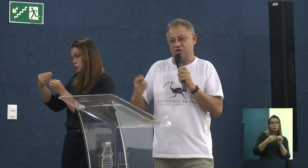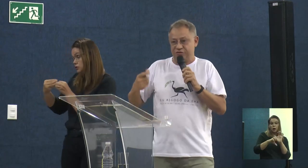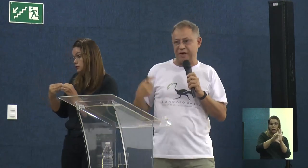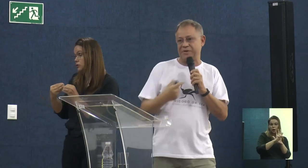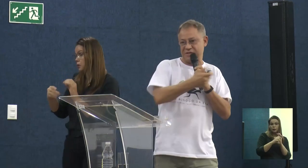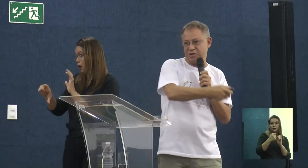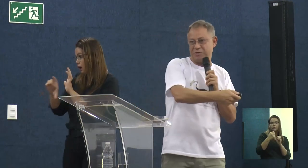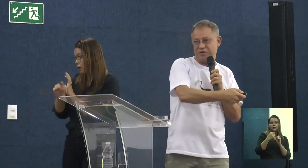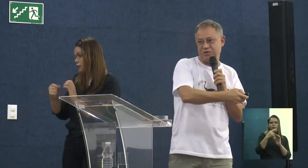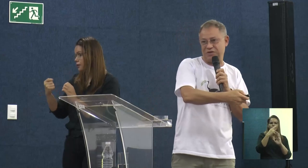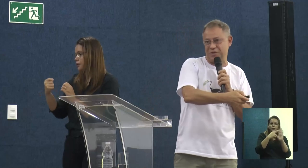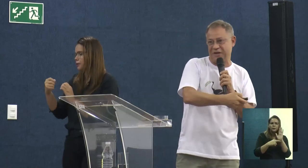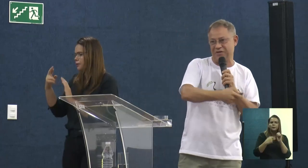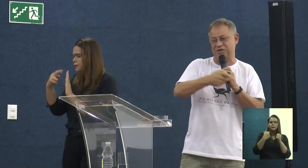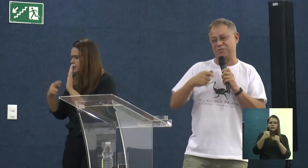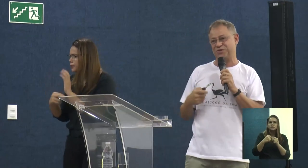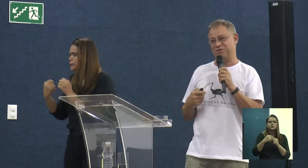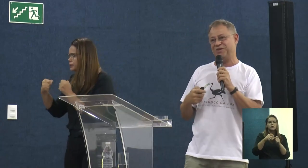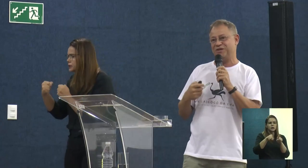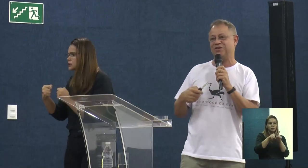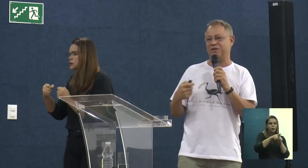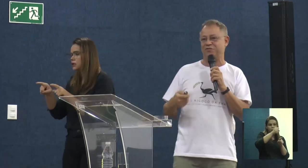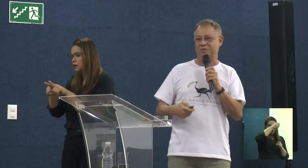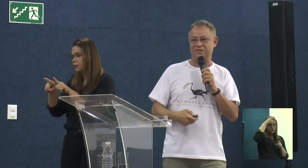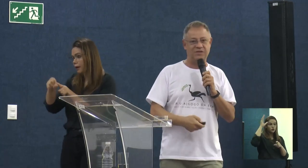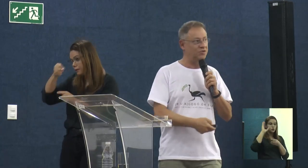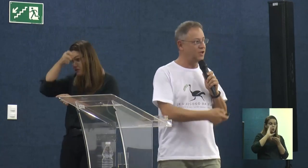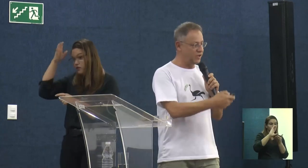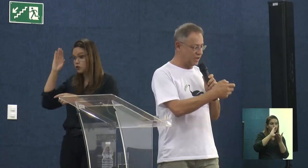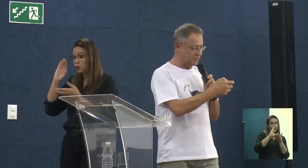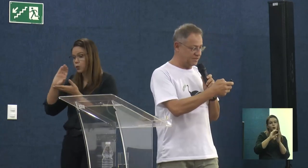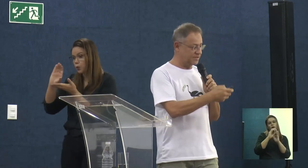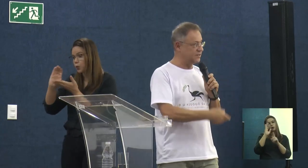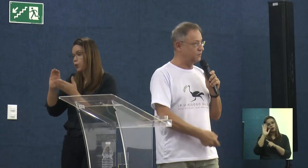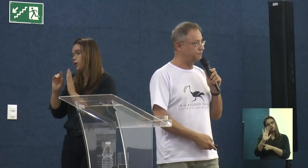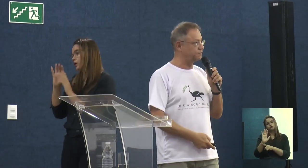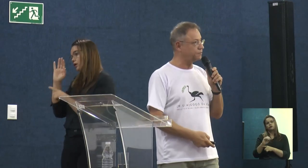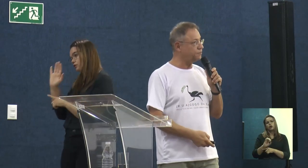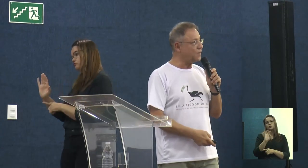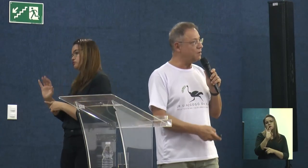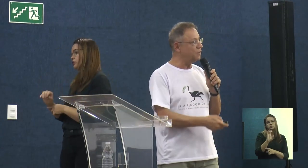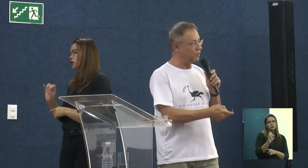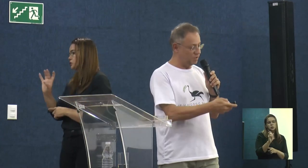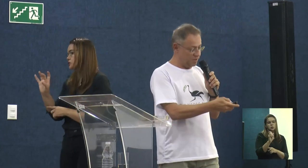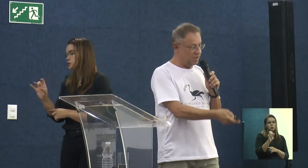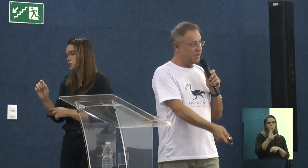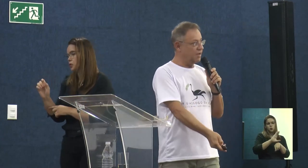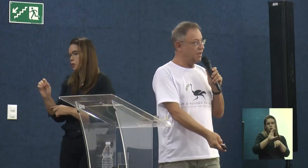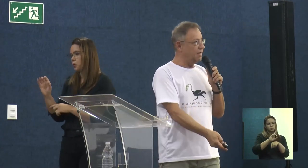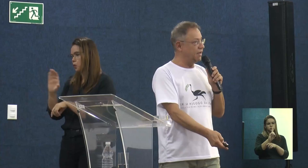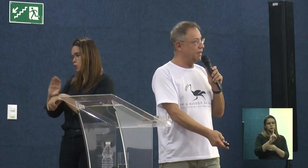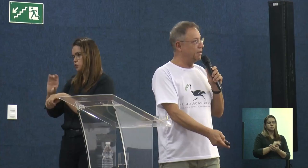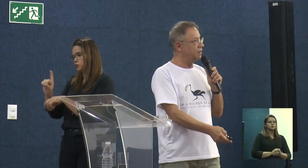gente... Então, gente vai para cima da prefeitura também. Nossa postura não é só da formação e capacitação. Bom.